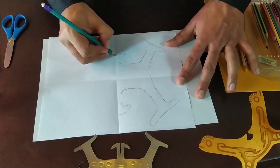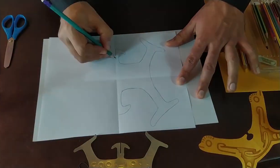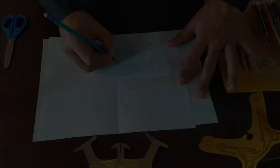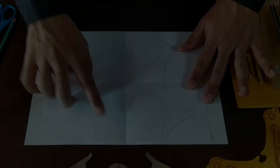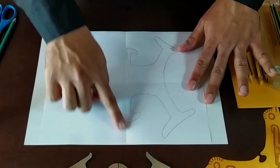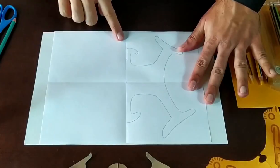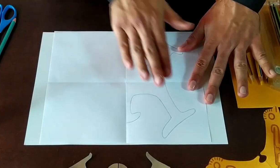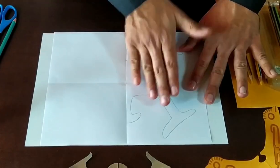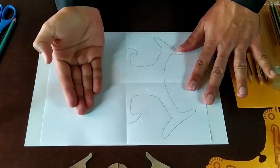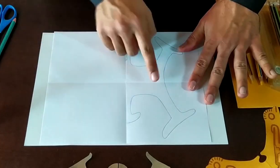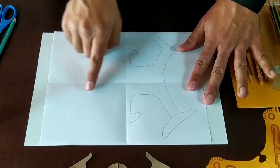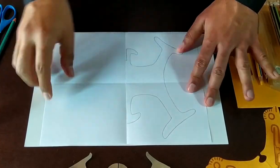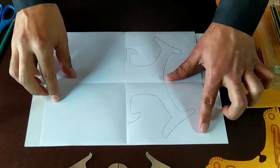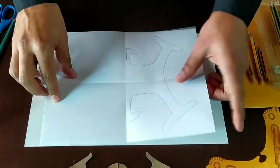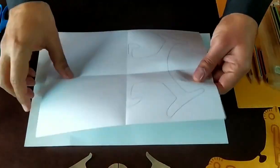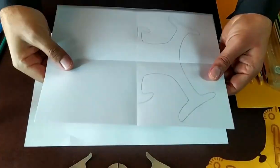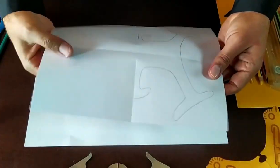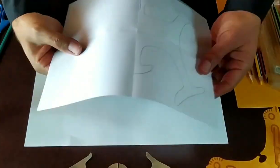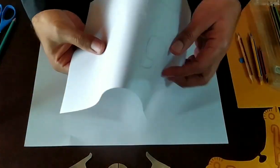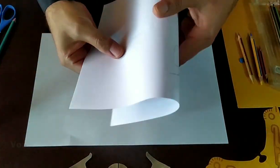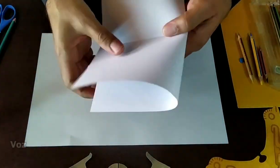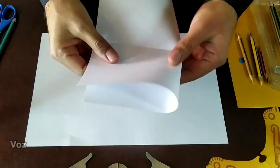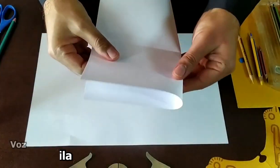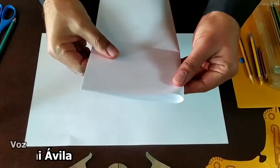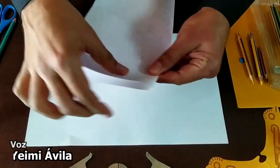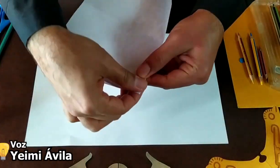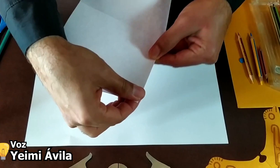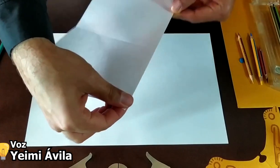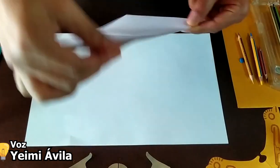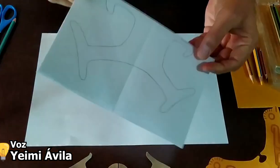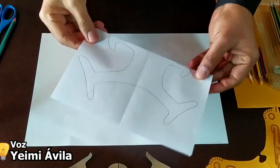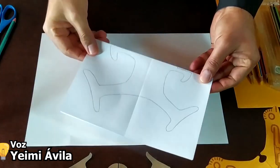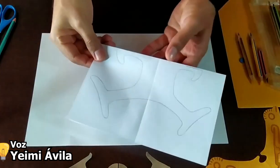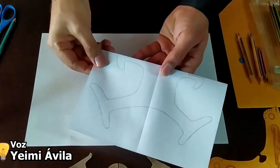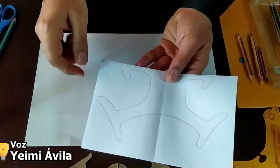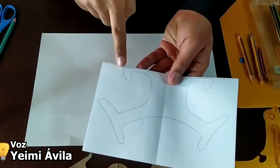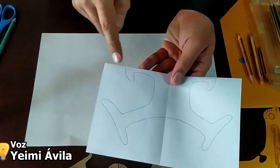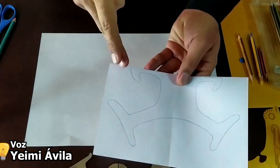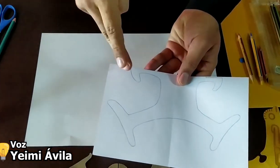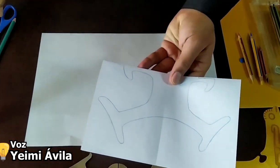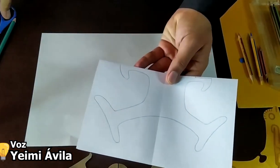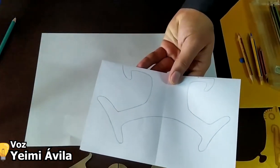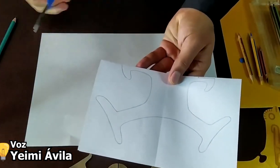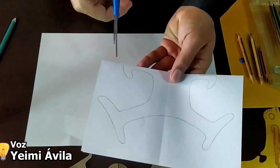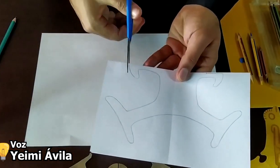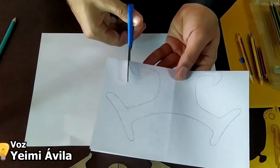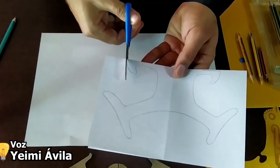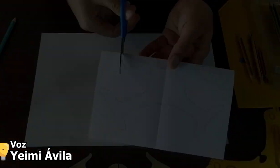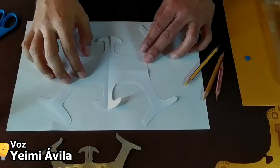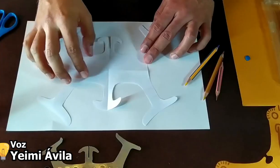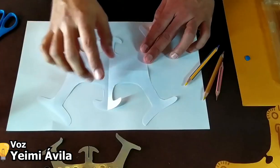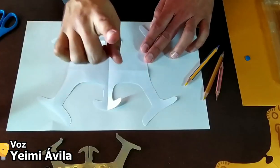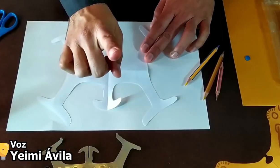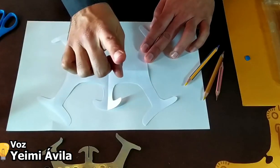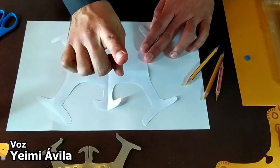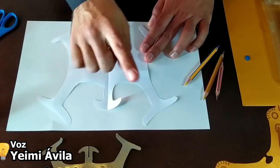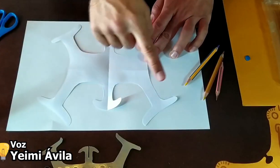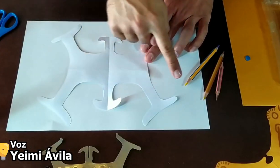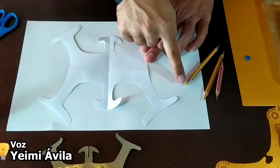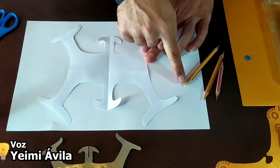Como ya tenemos la mitad del dibujo, doblemos la hoja y empecemos a recortar. Ahora, usemos los